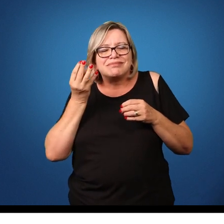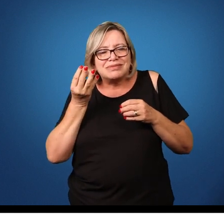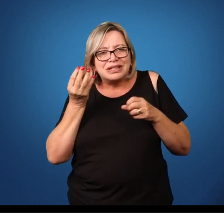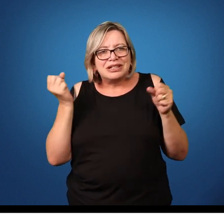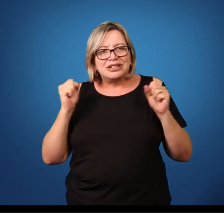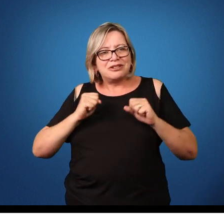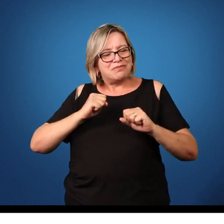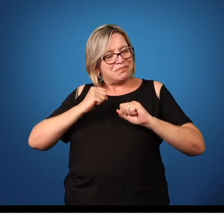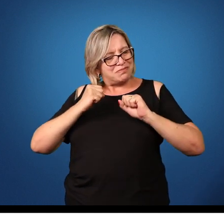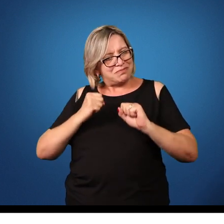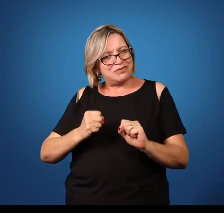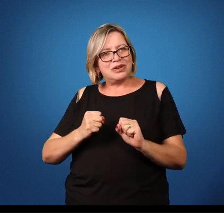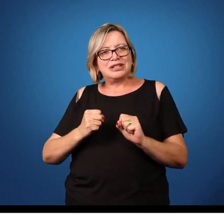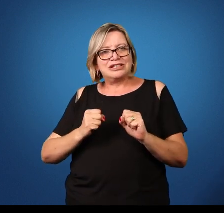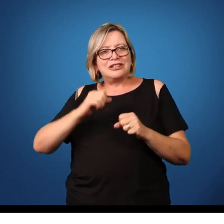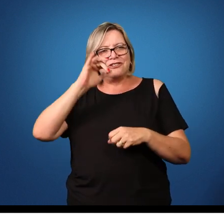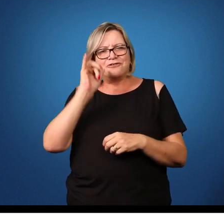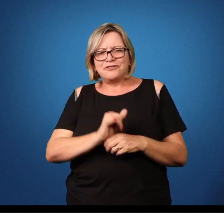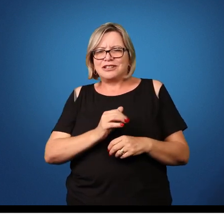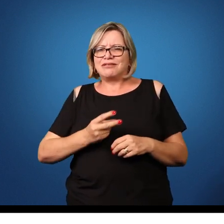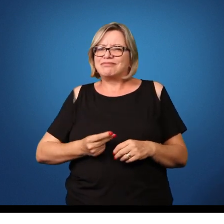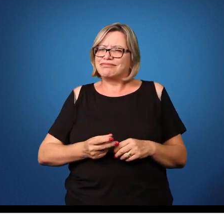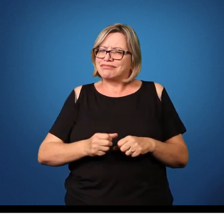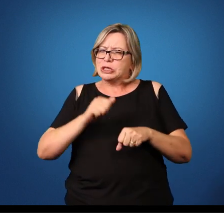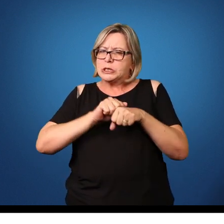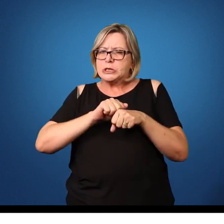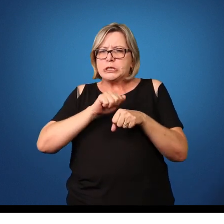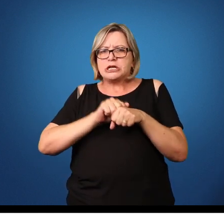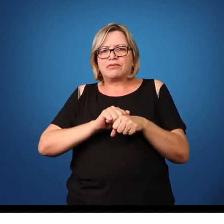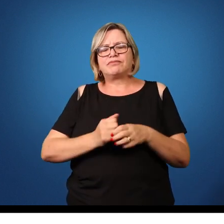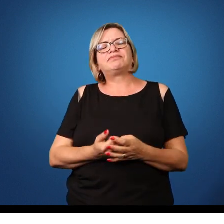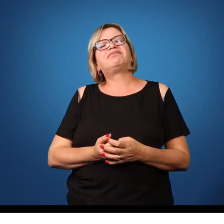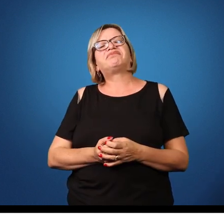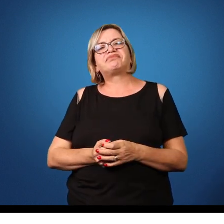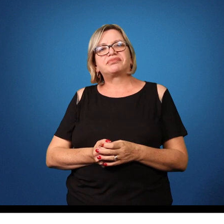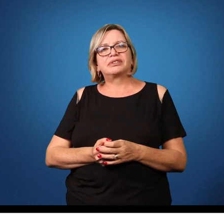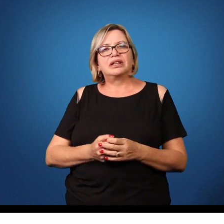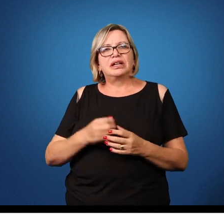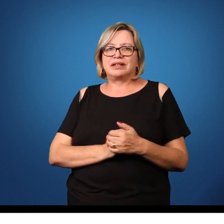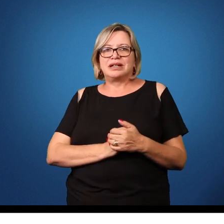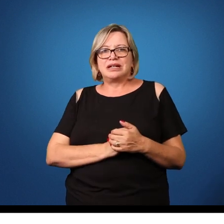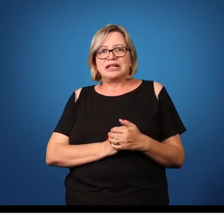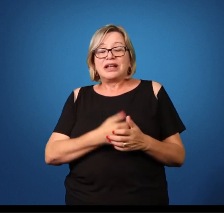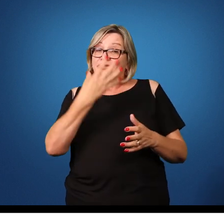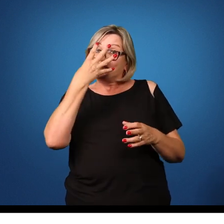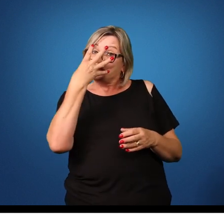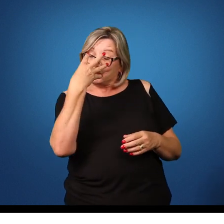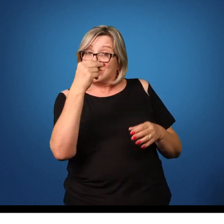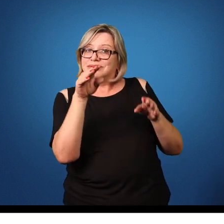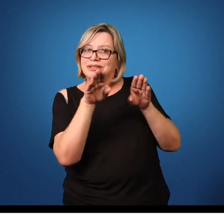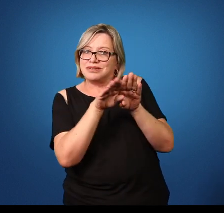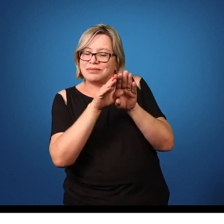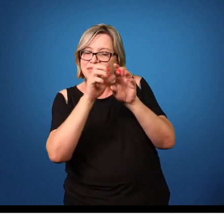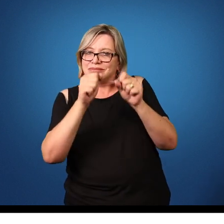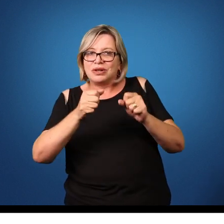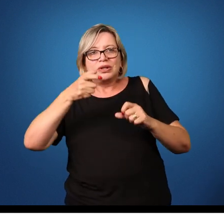capacita esses ovos em se manter muito tempo em um ambiente não favorável. Nessa figura também é possível observar os ovos